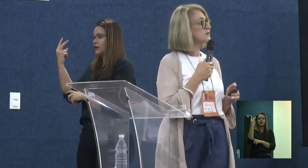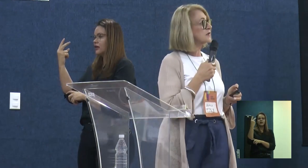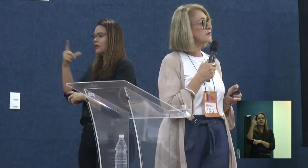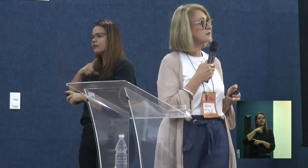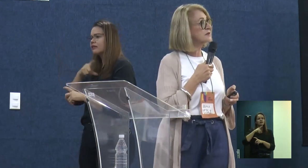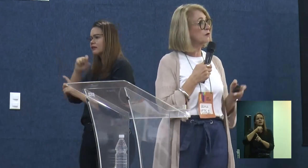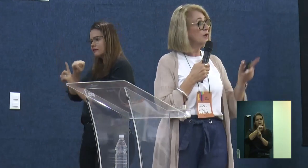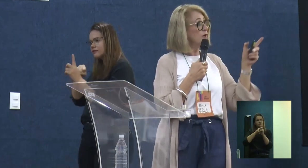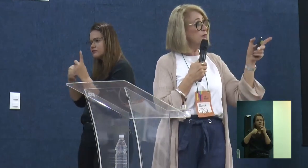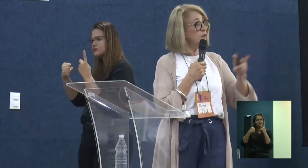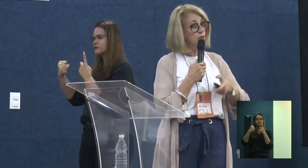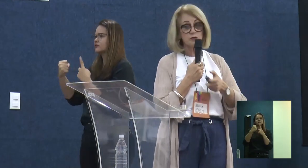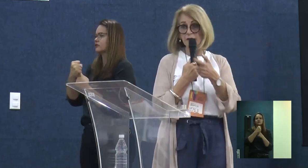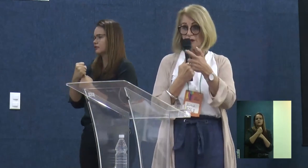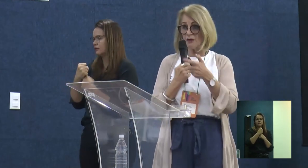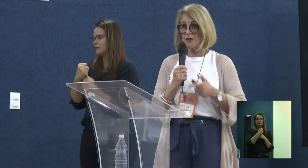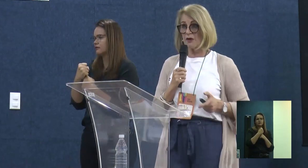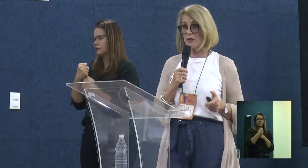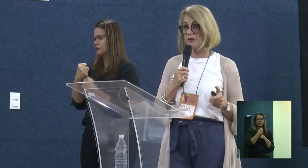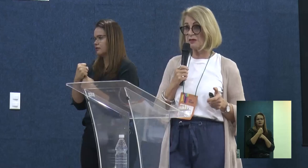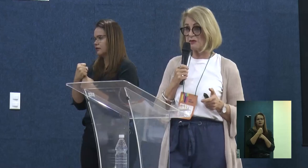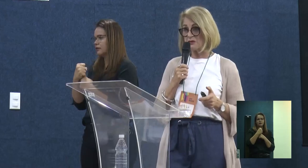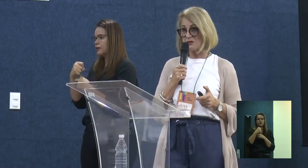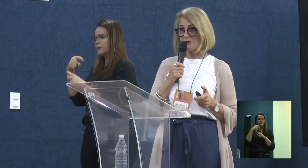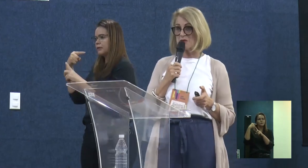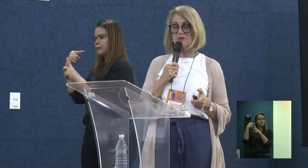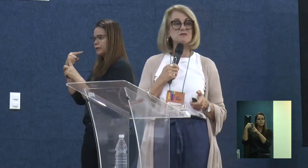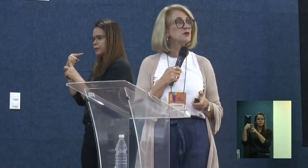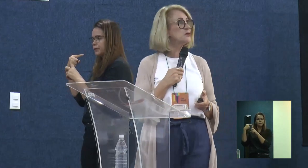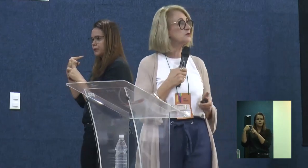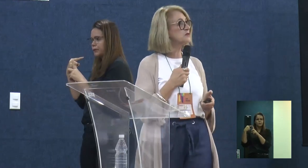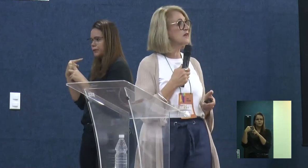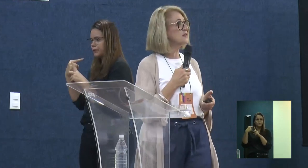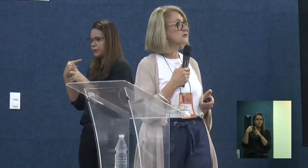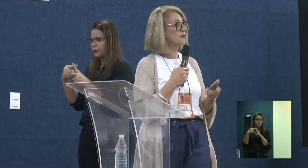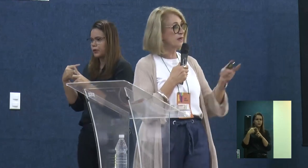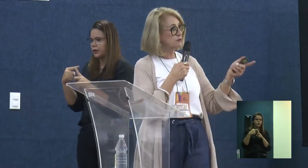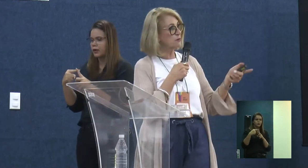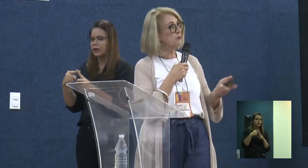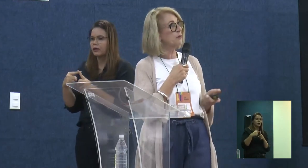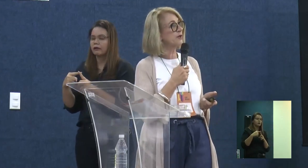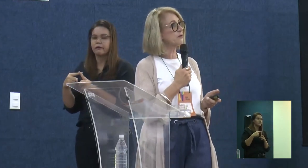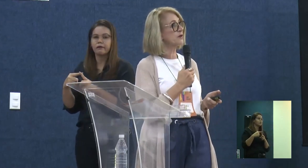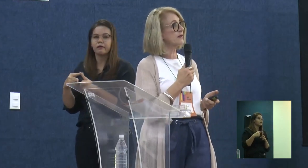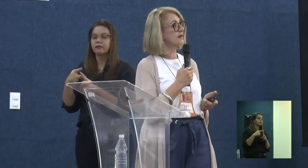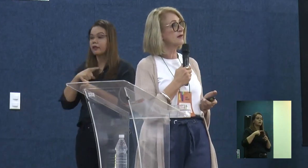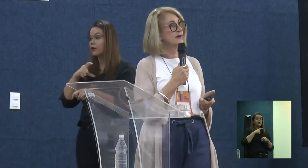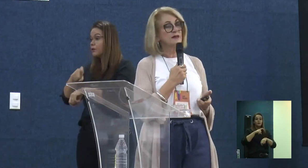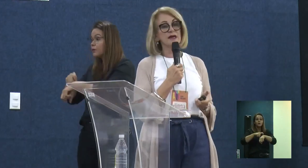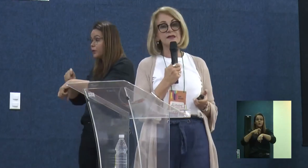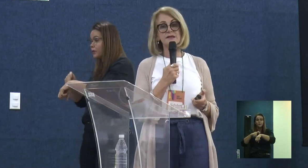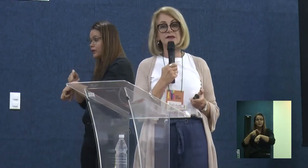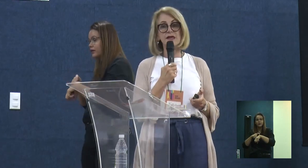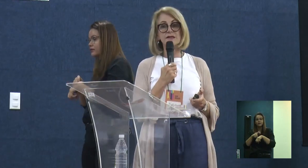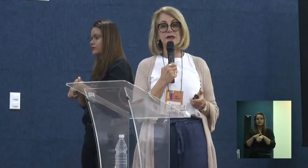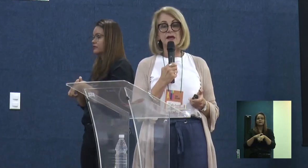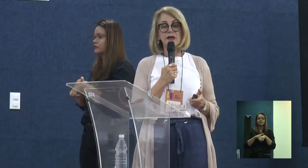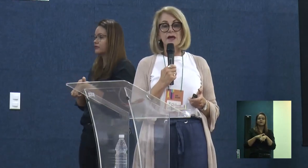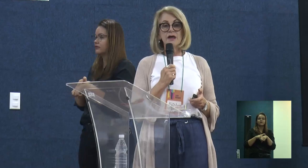essa nossa reflexão. E, por último, agora aproveitando meus últimos minutos, deixa eu falar sobre o momento lá da